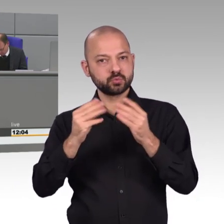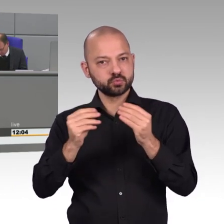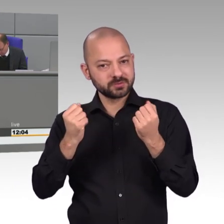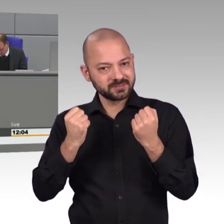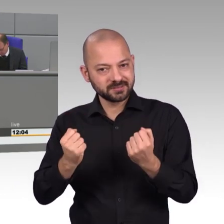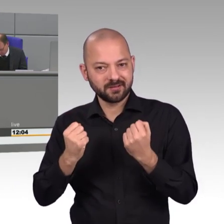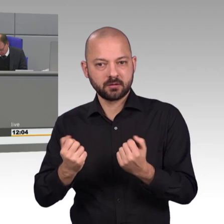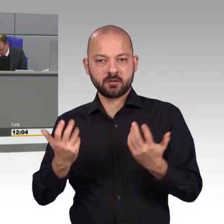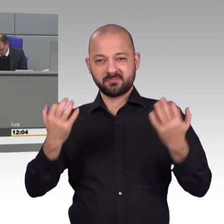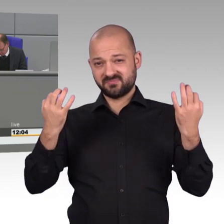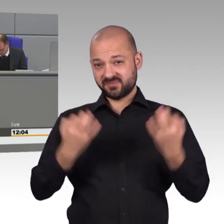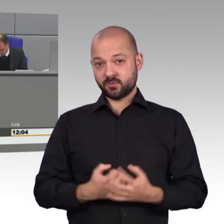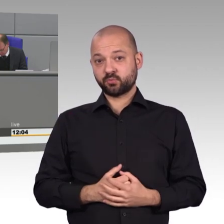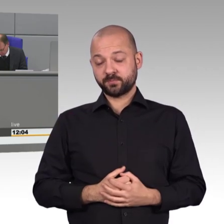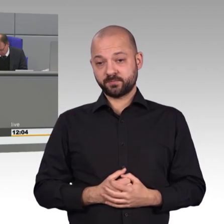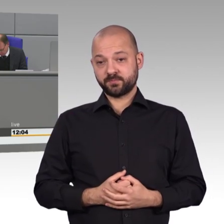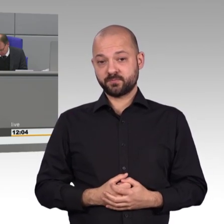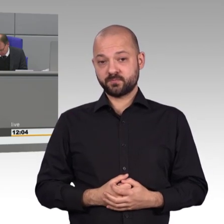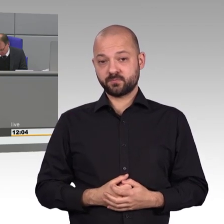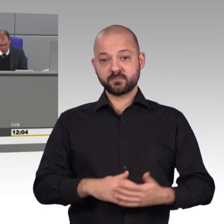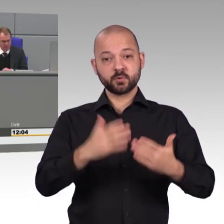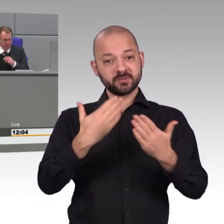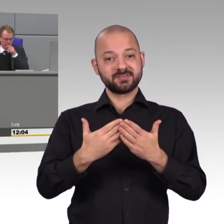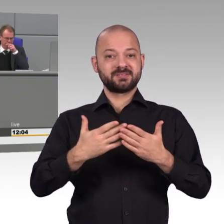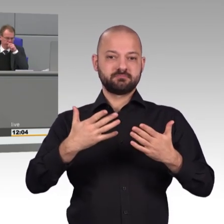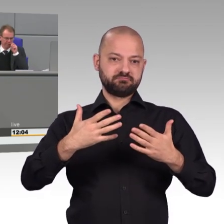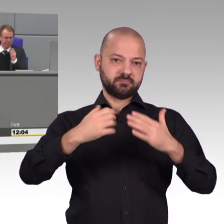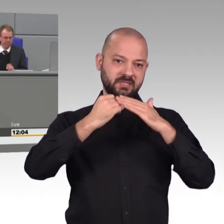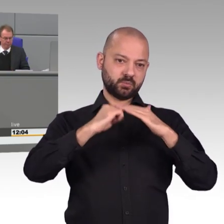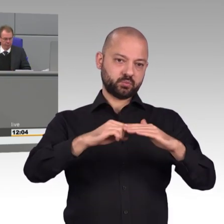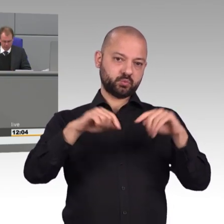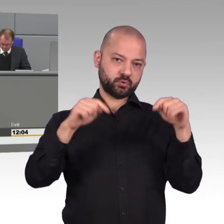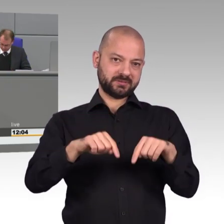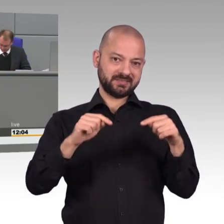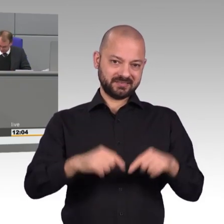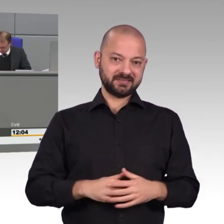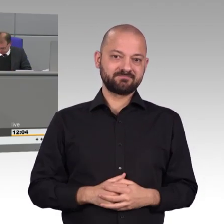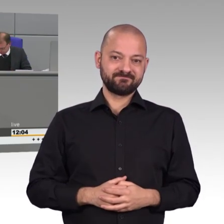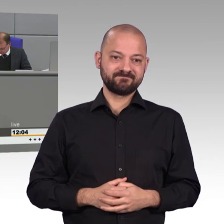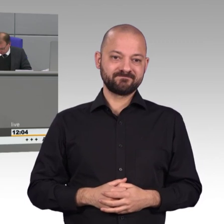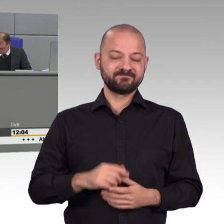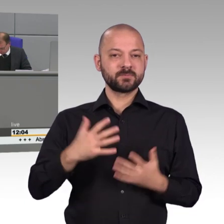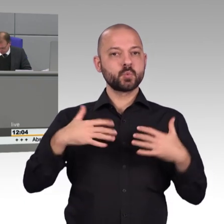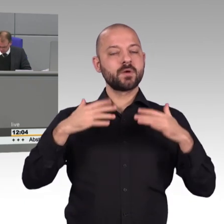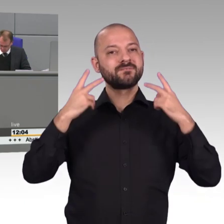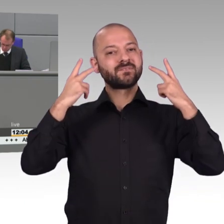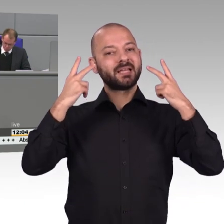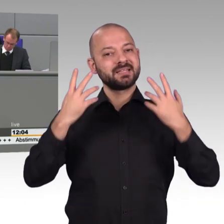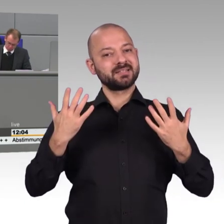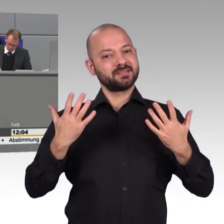Zahlreiche Angriffe auf Netzwerke in den vergangenen Jahren zeigen, dass das weiterhin eine gewaltige Herausforderung ist.